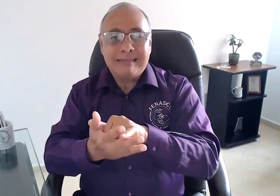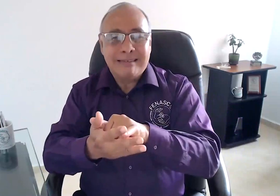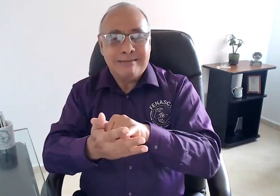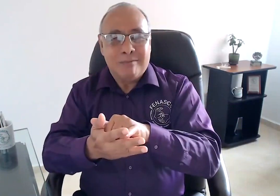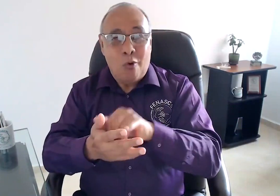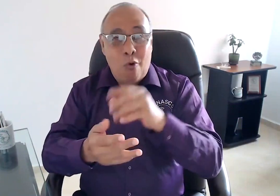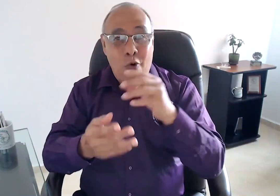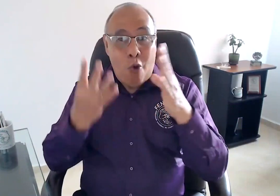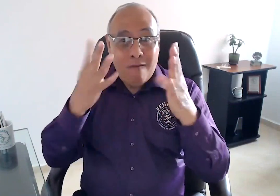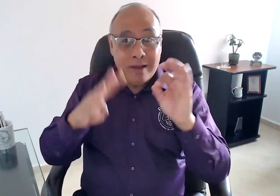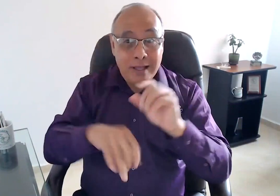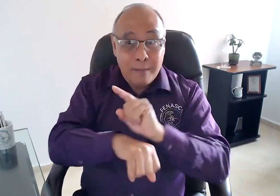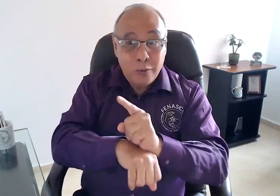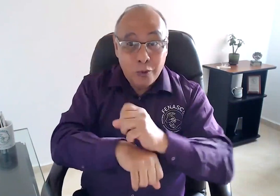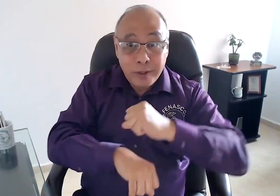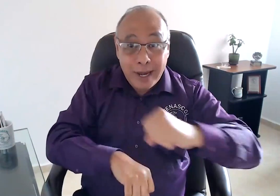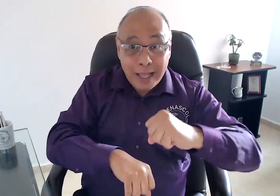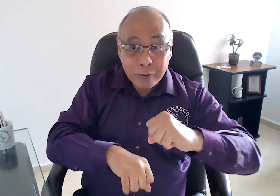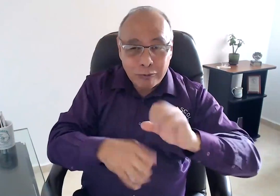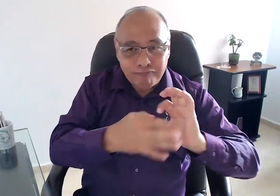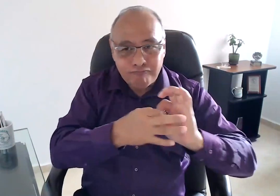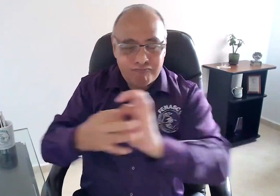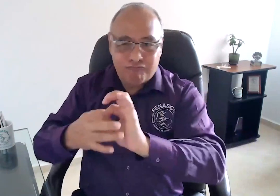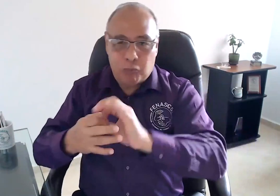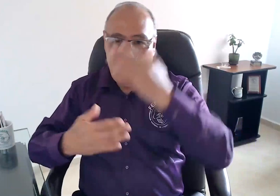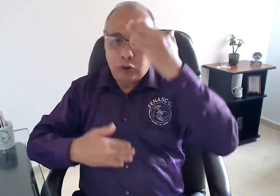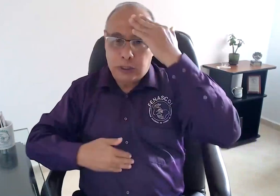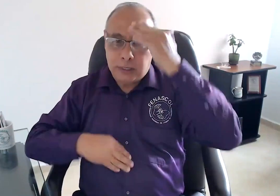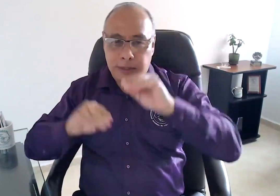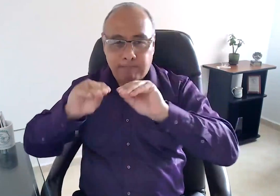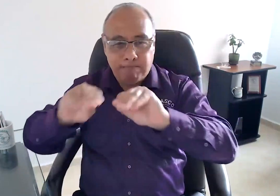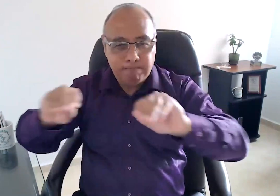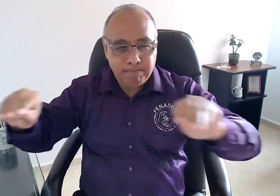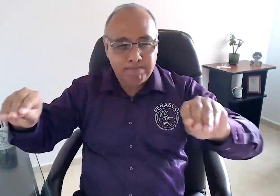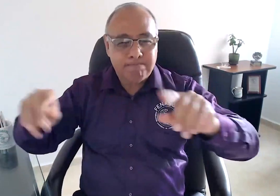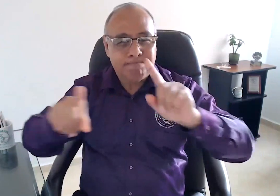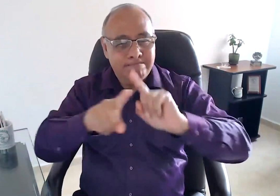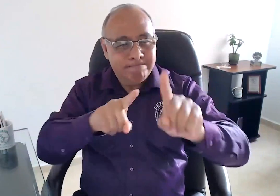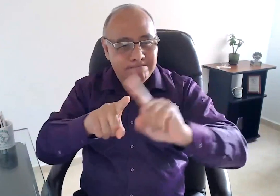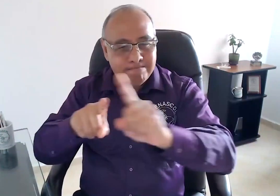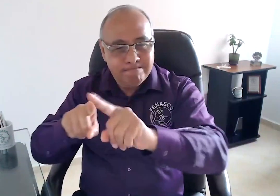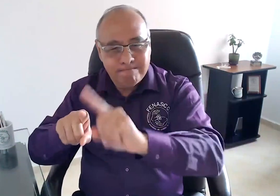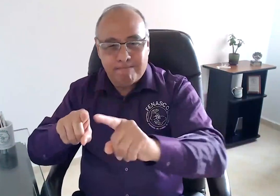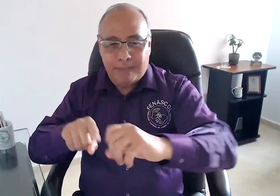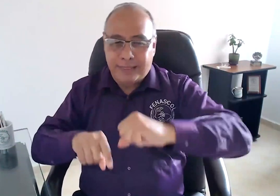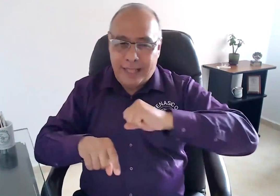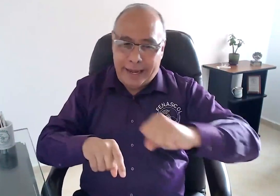Esta sección se articula directamente a la toma de conciencia. Allí